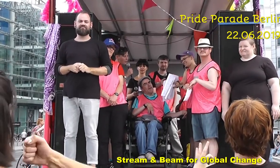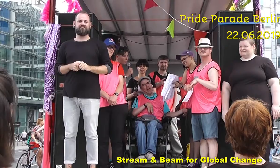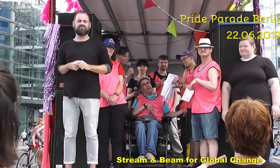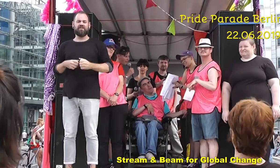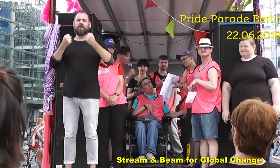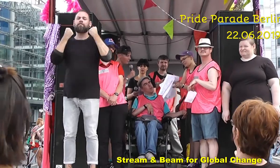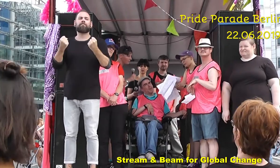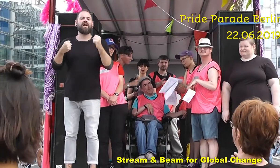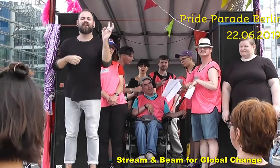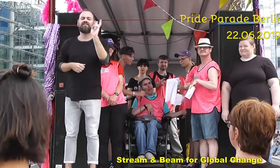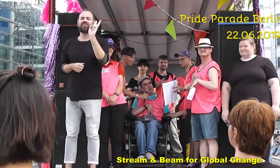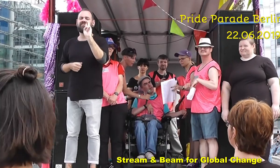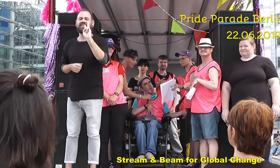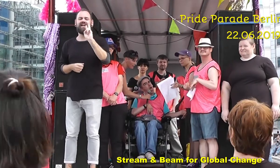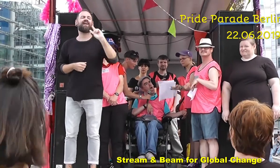die so sind wie sie.